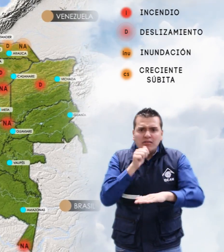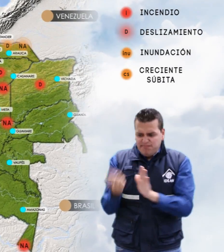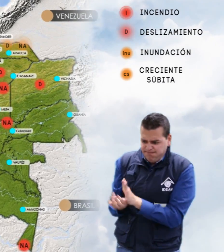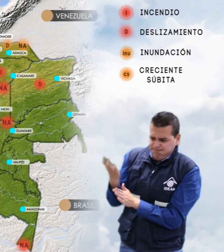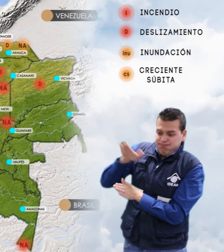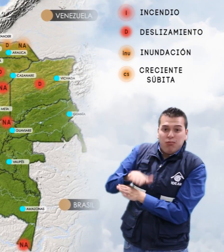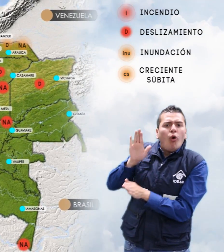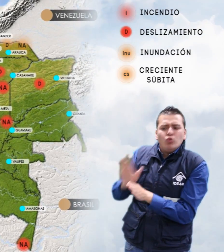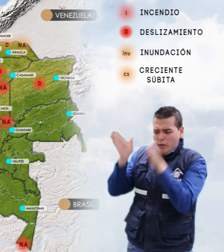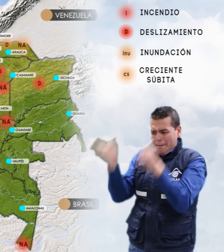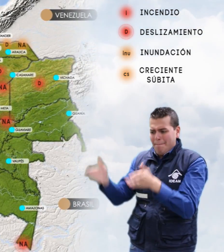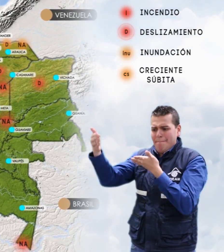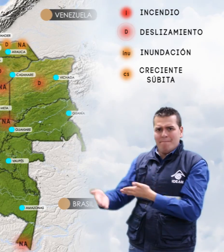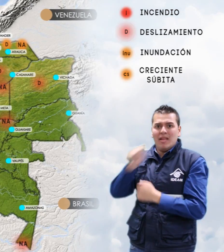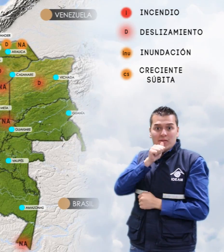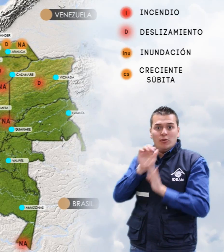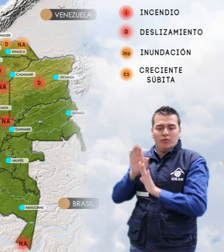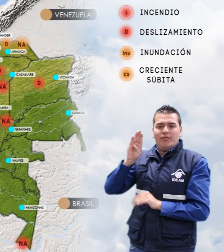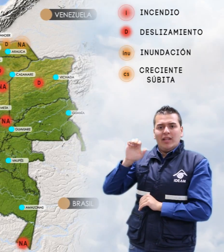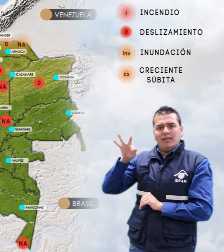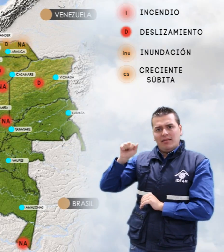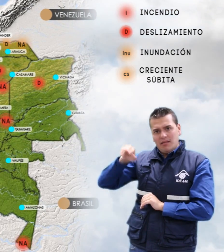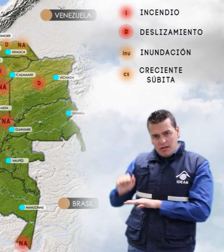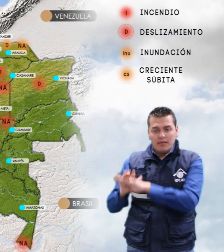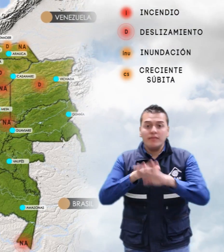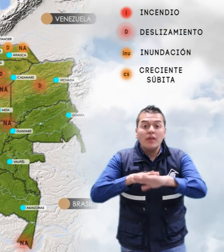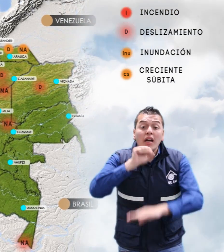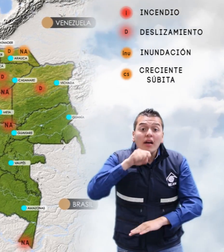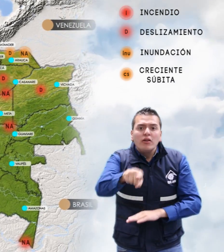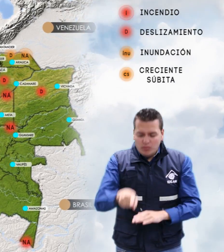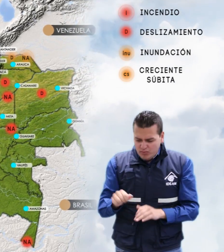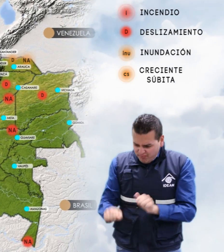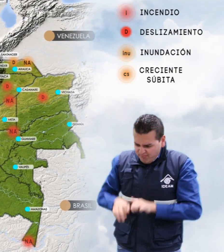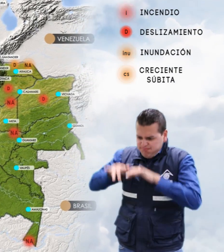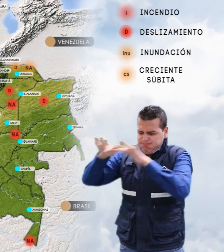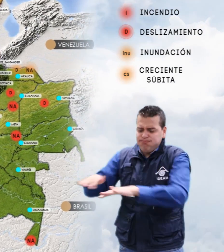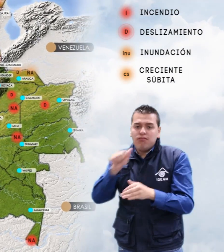embalse de Betania. Alerta naranja por niveles altos en el río Arauca.